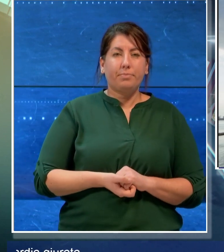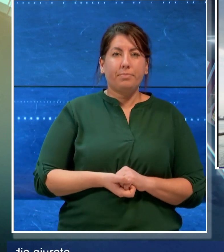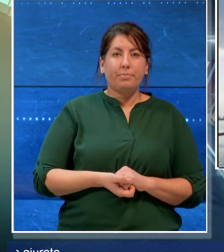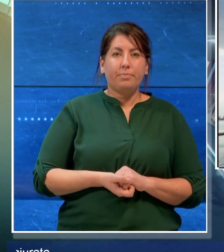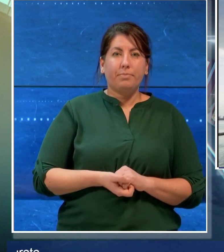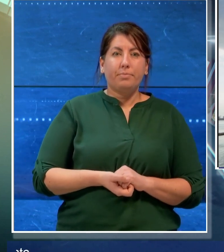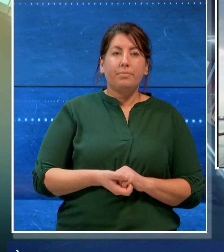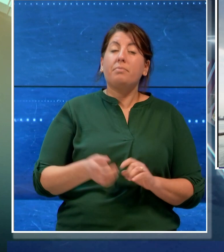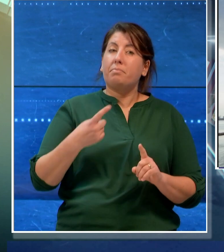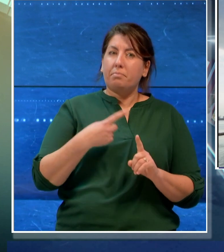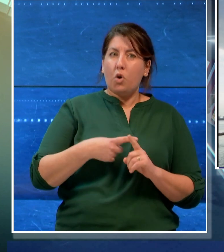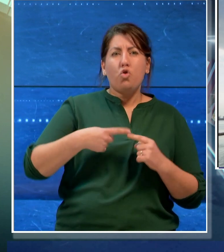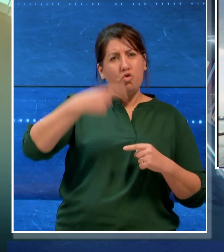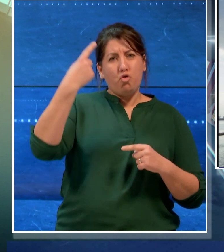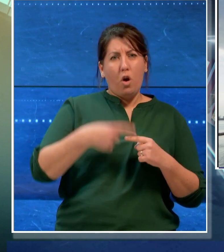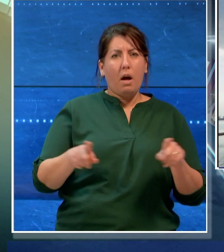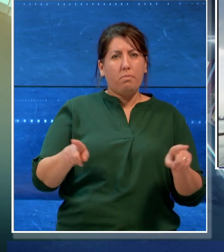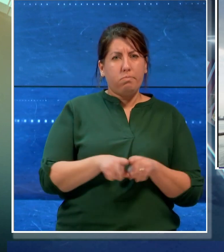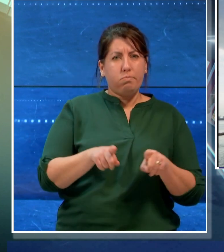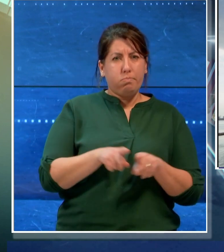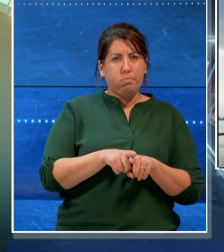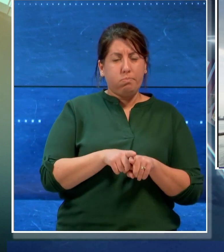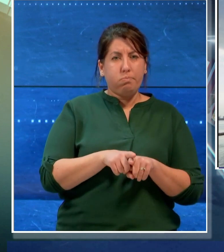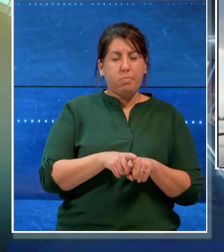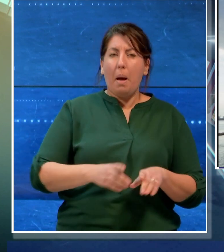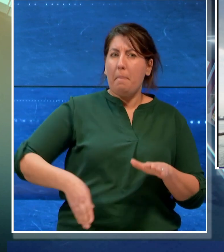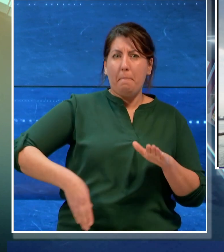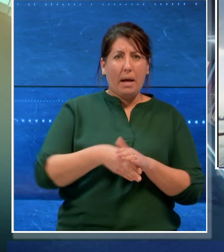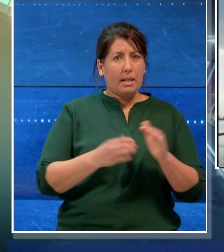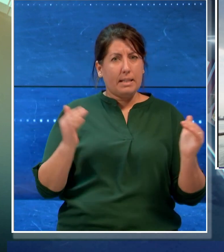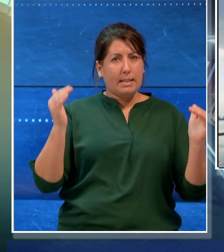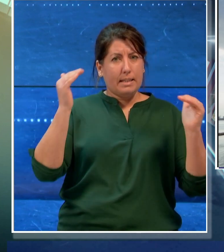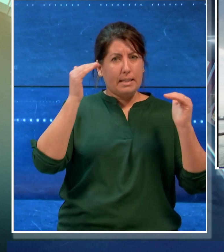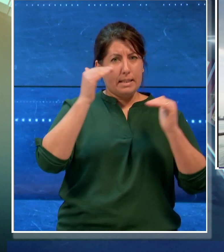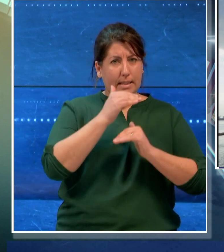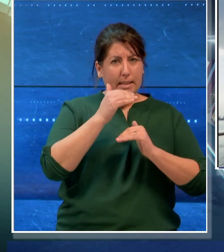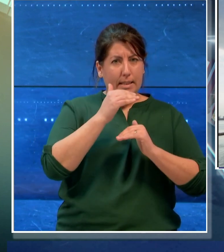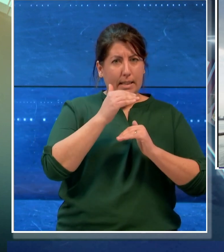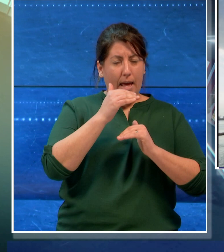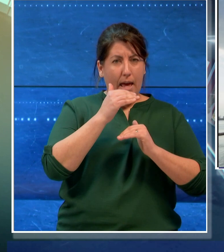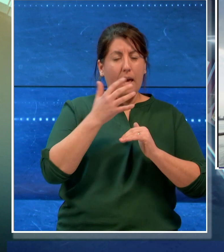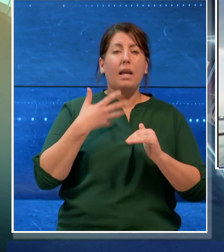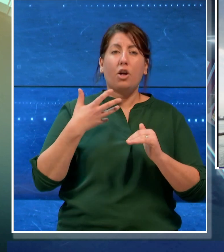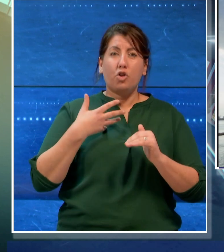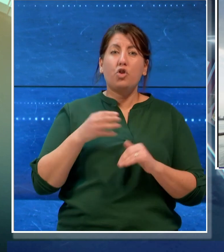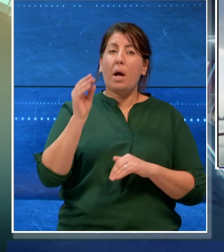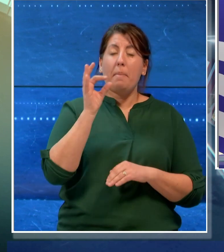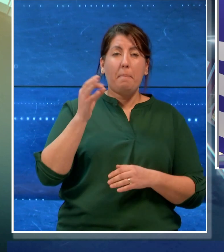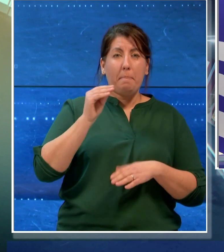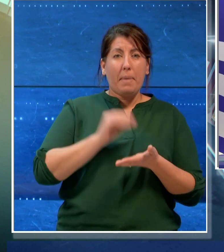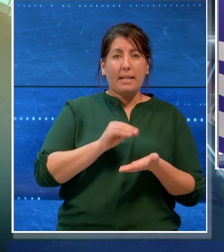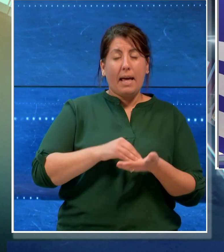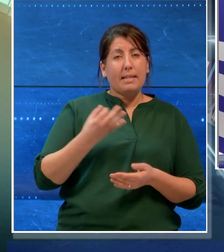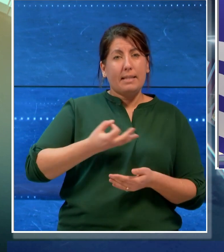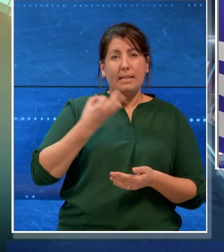Nelle stesse giornate inoltre nelle ultime partenze serali a bordo dell'autobus sarà presente